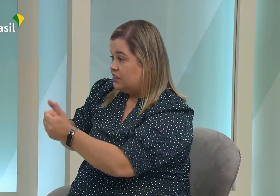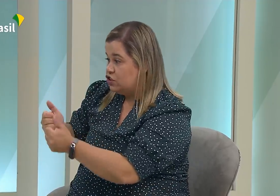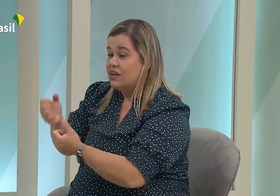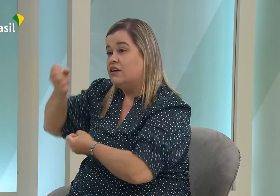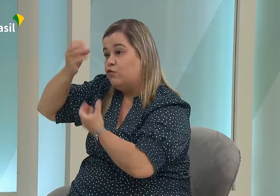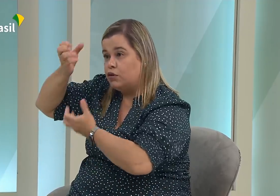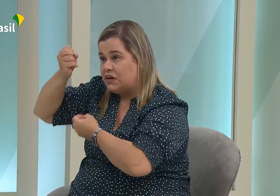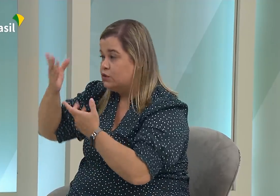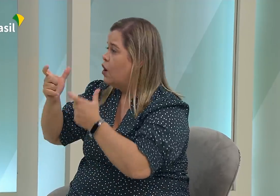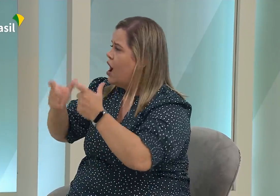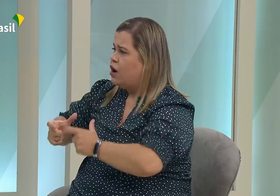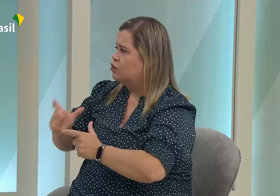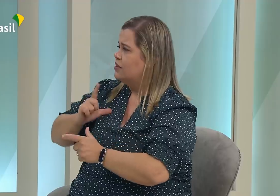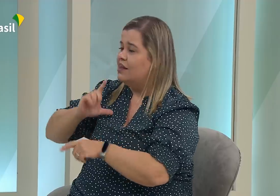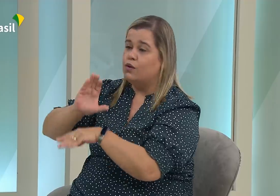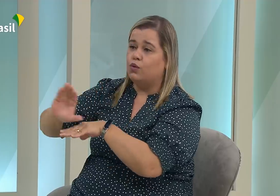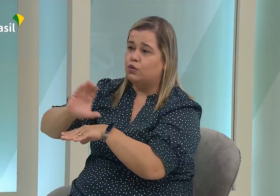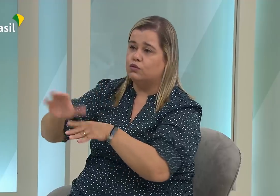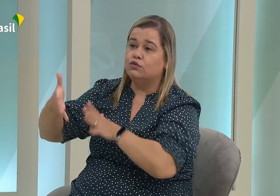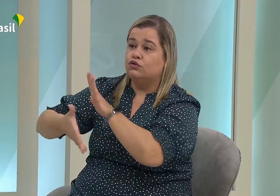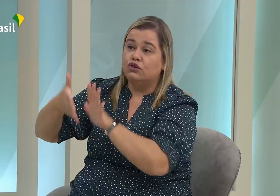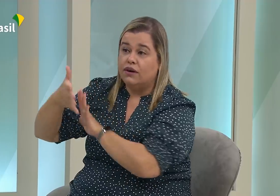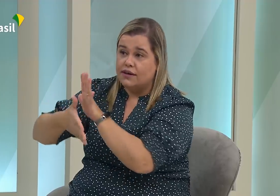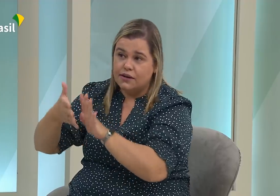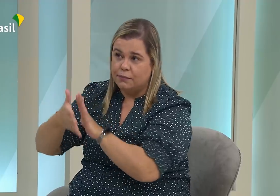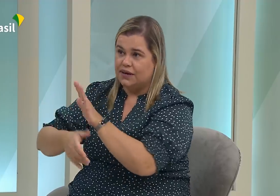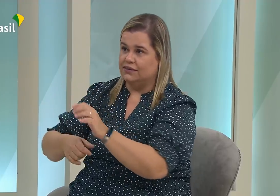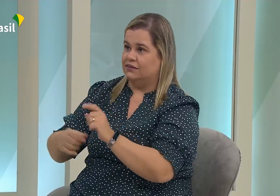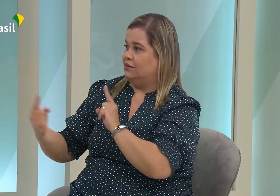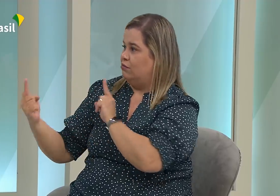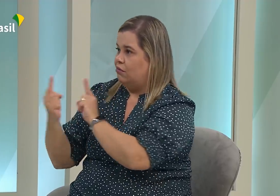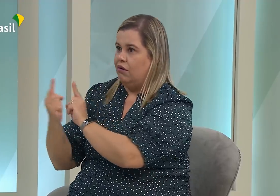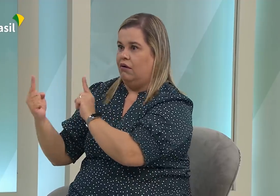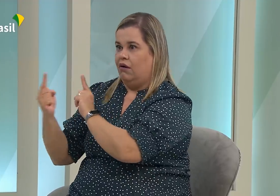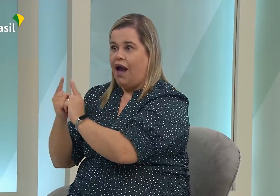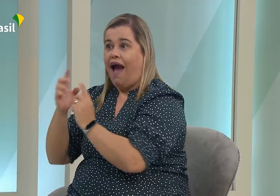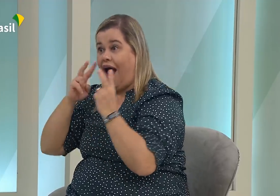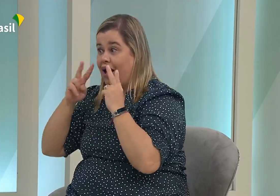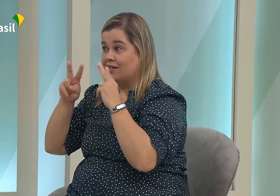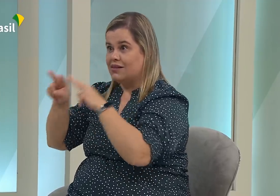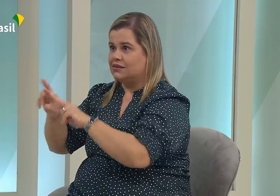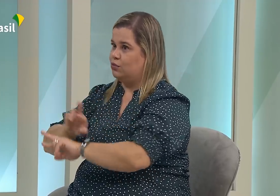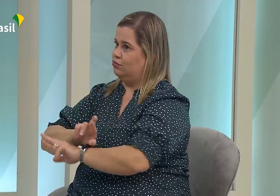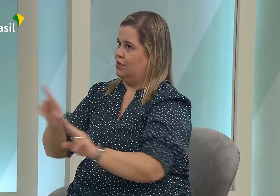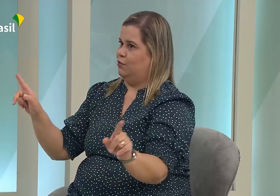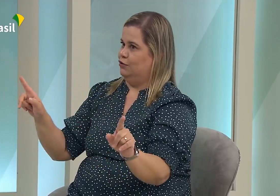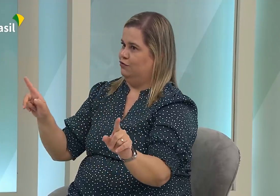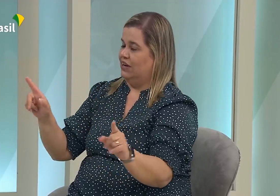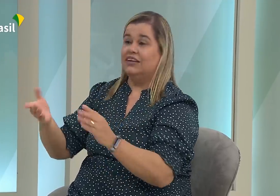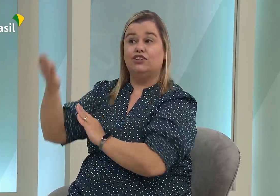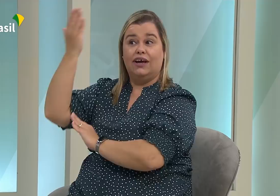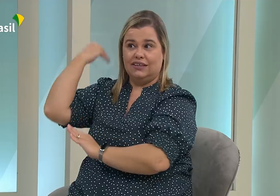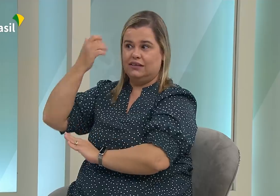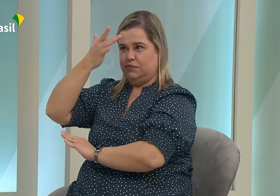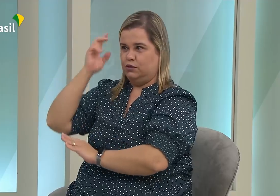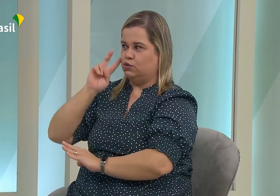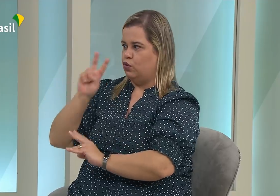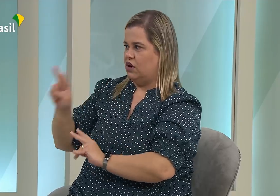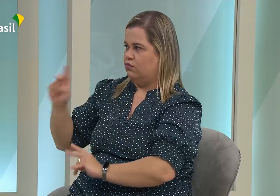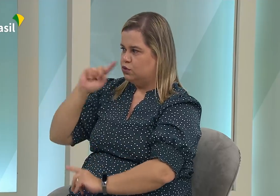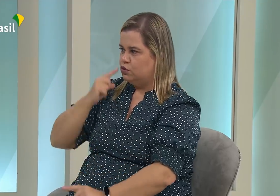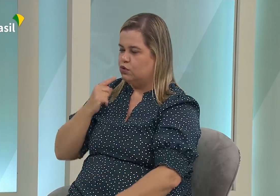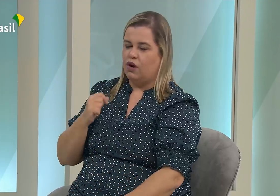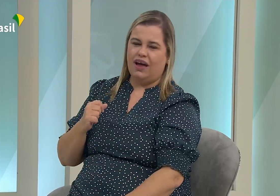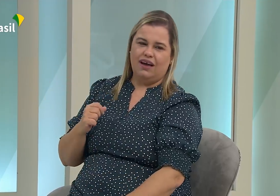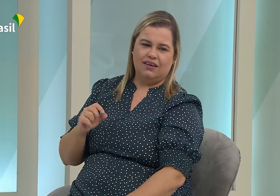você é bonito. Então, as pessoas estão tentando se comunicar com os surdos, procuram, perguntam sobre curso de Libras, e isso não